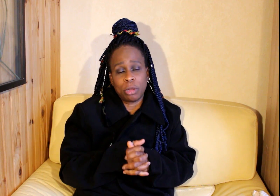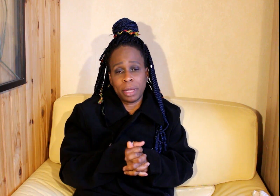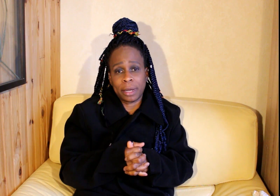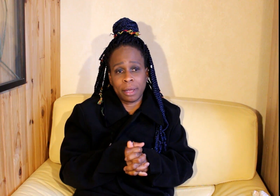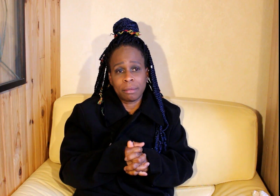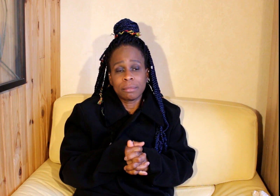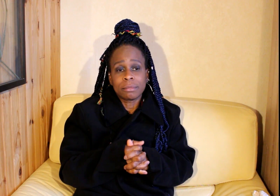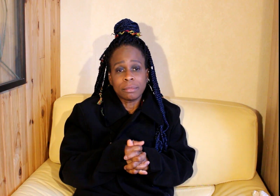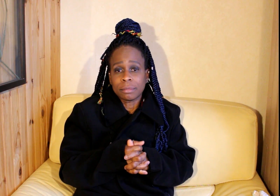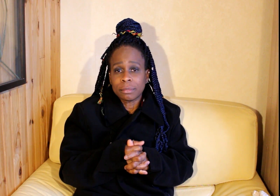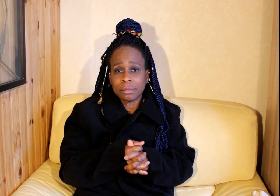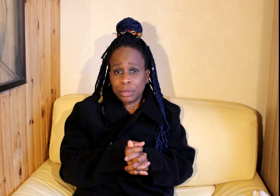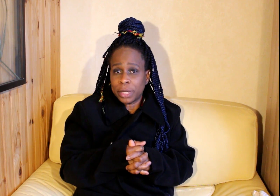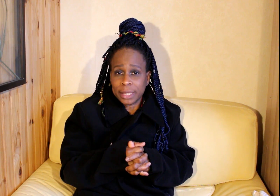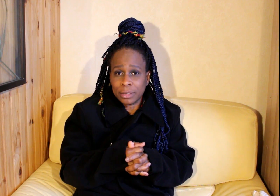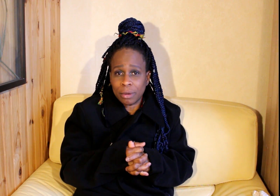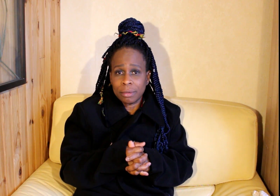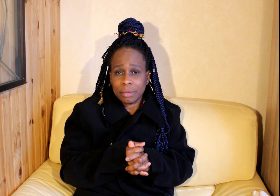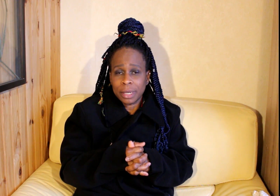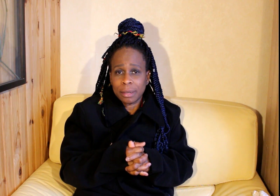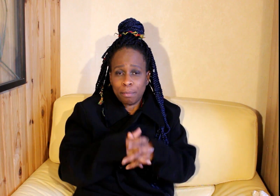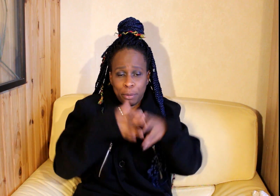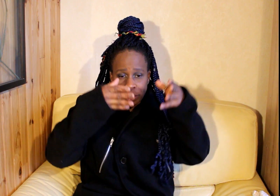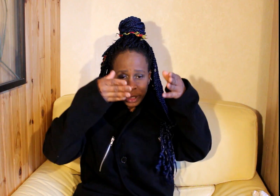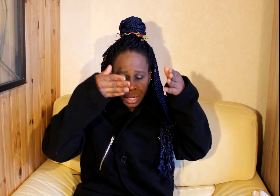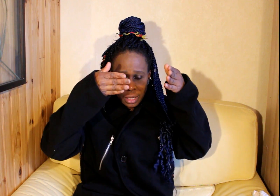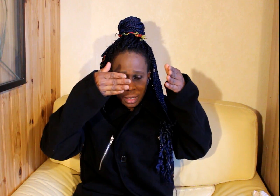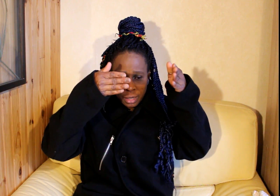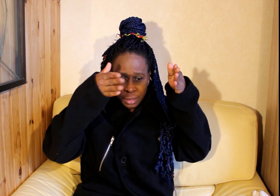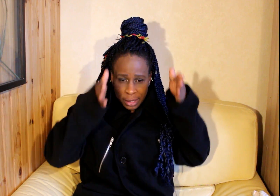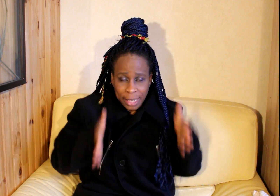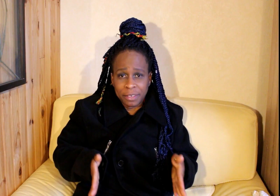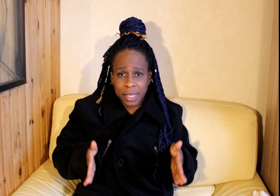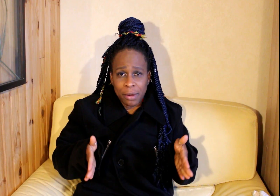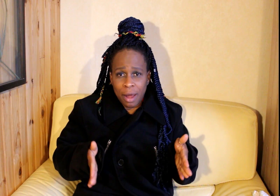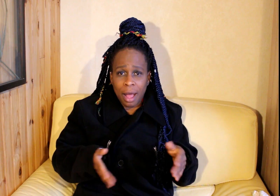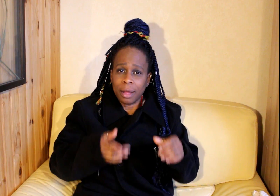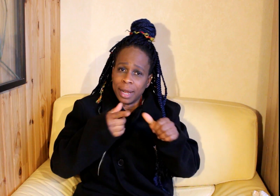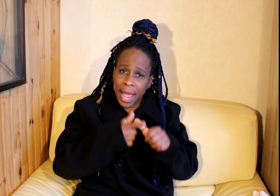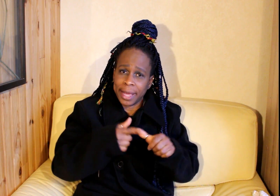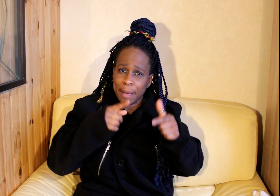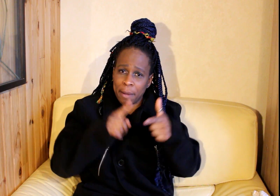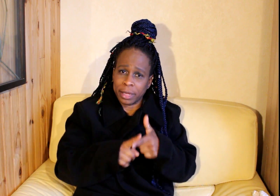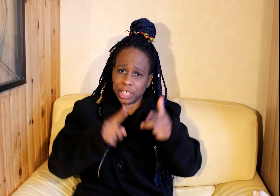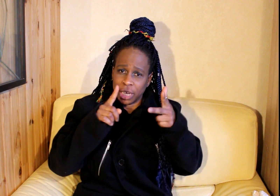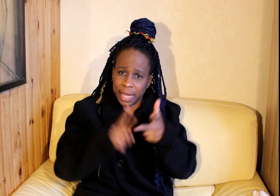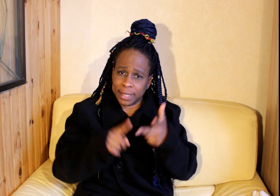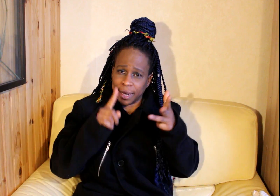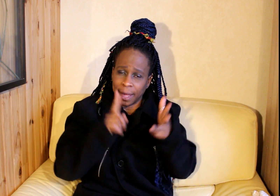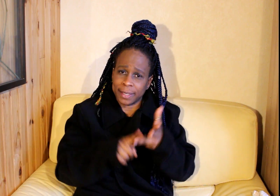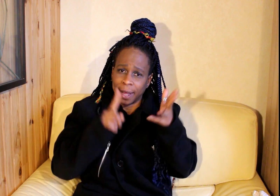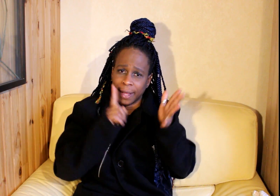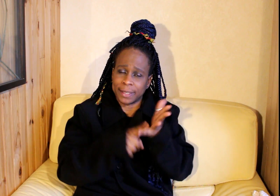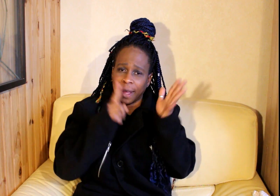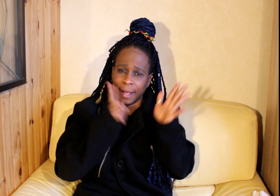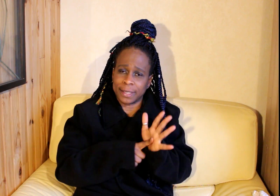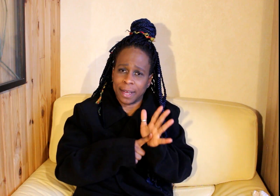mettrai deux questions plus cette vidéo là liker, partager, etc, etc, etc, etc